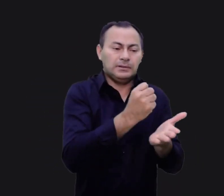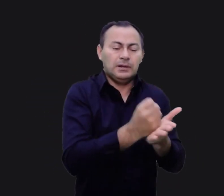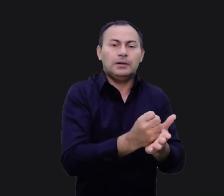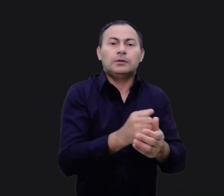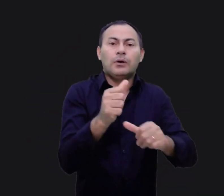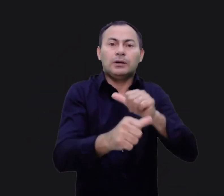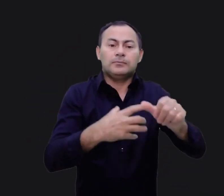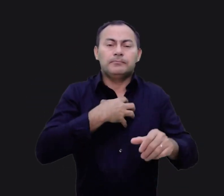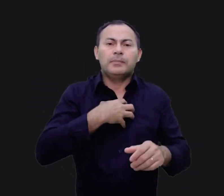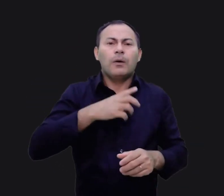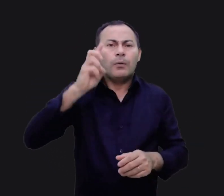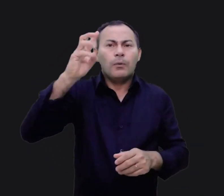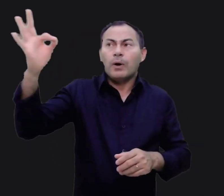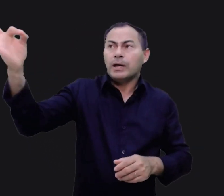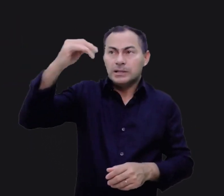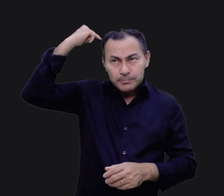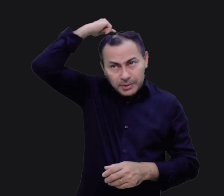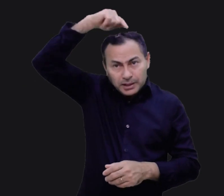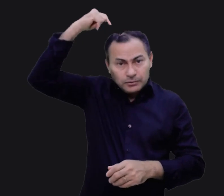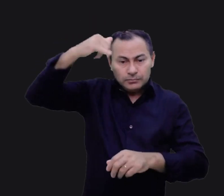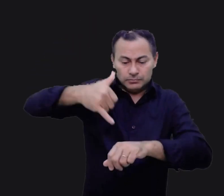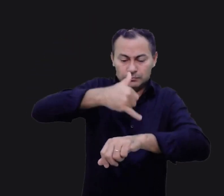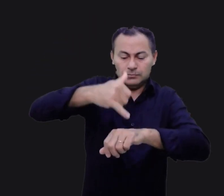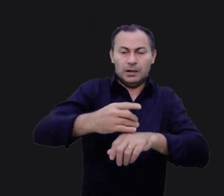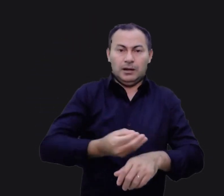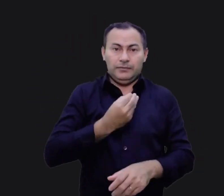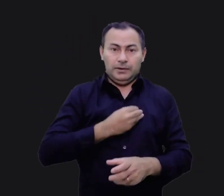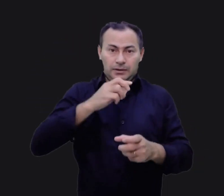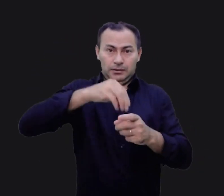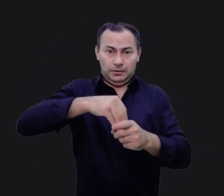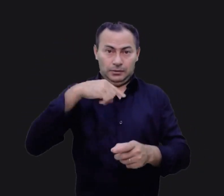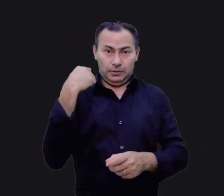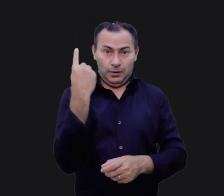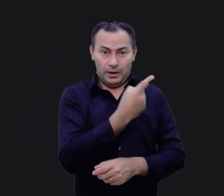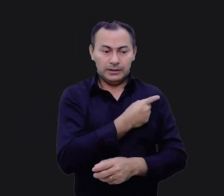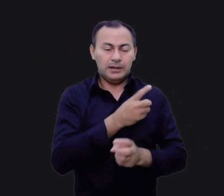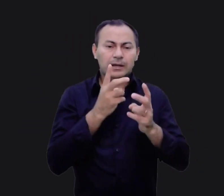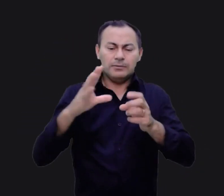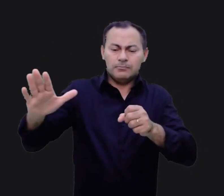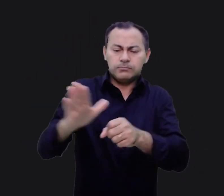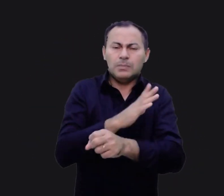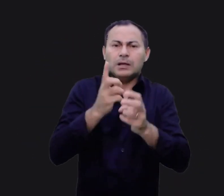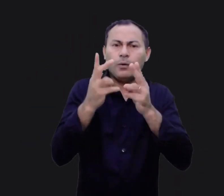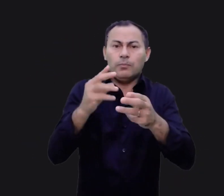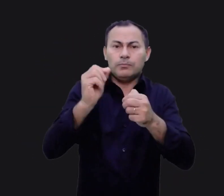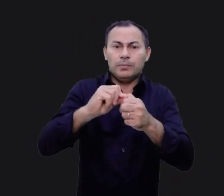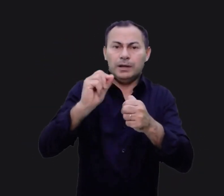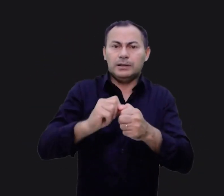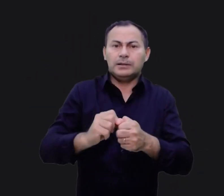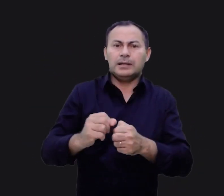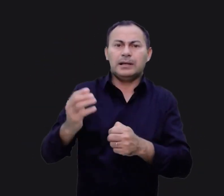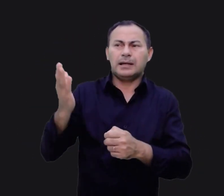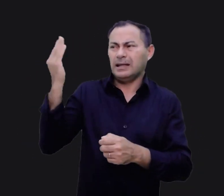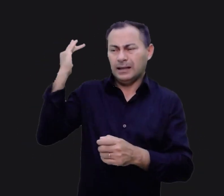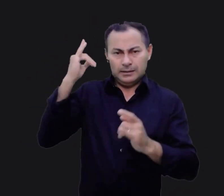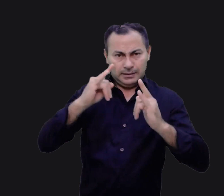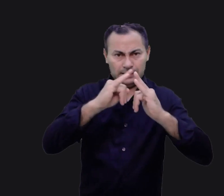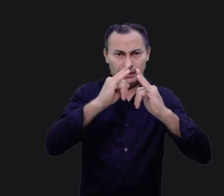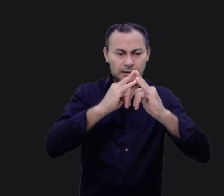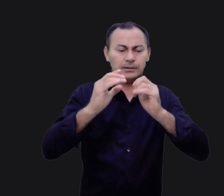dos nossos corpos. O Espírito Santo nos unge, habita em nós e nos enche da mesma forma como Ele fez naquela tenda